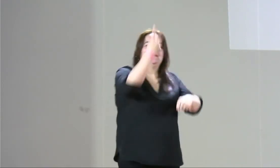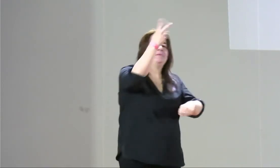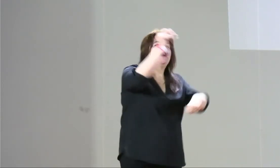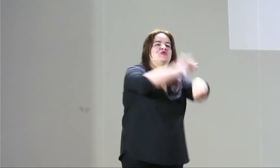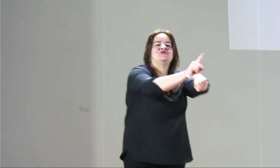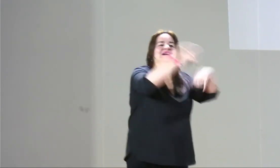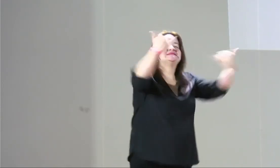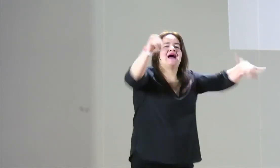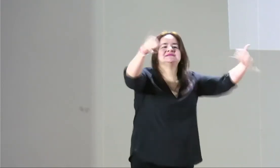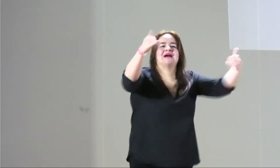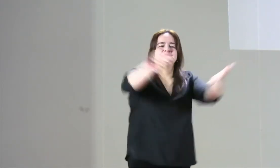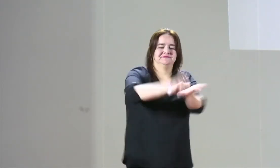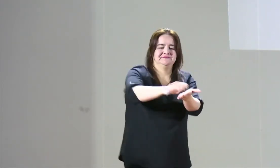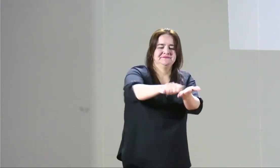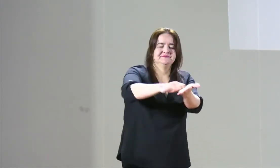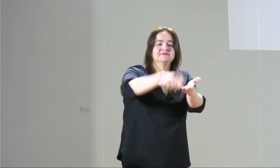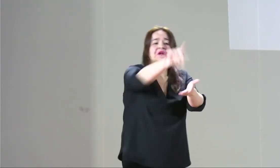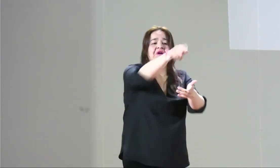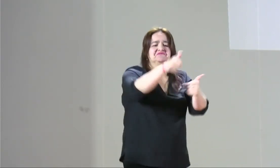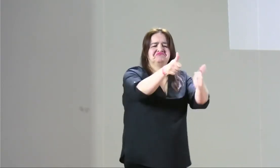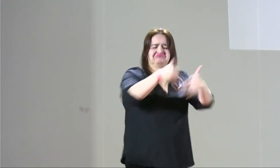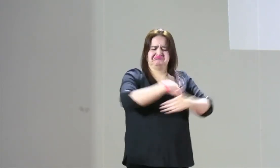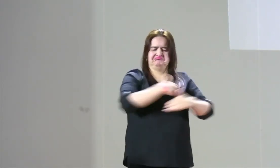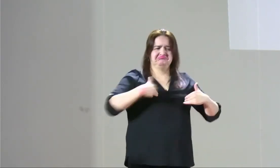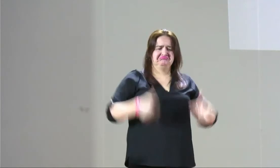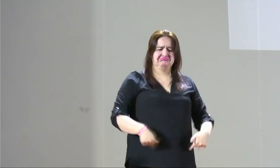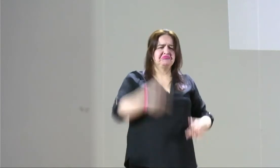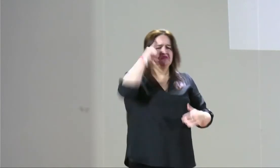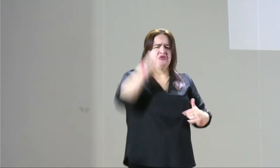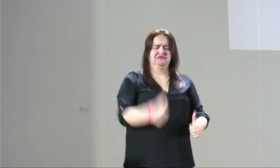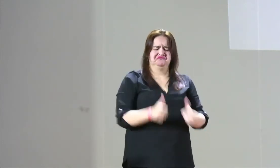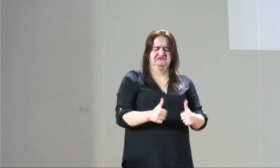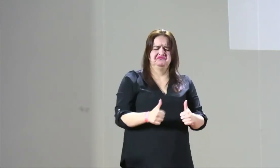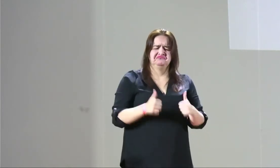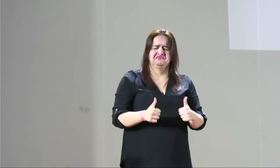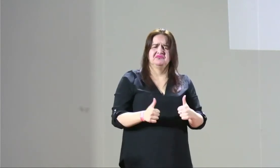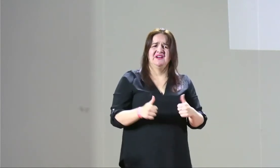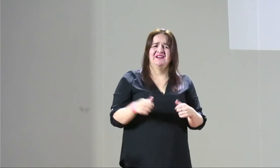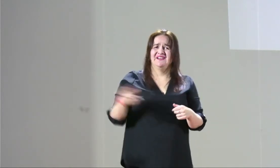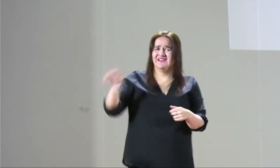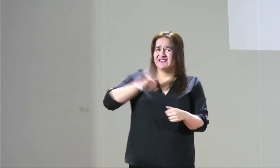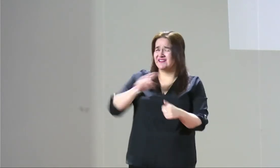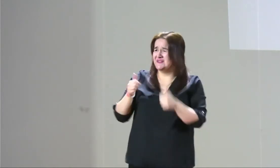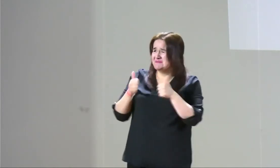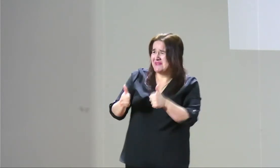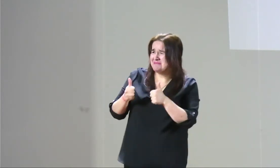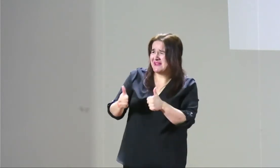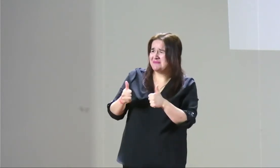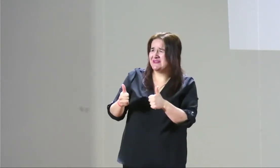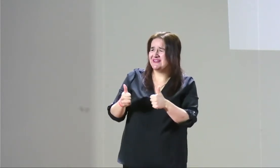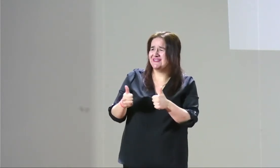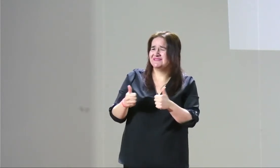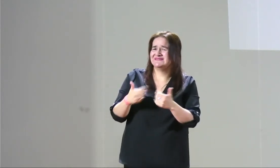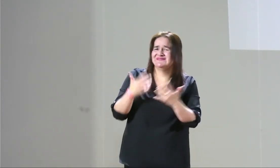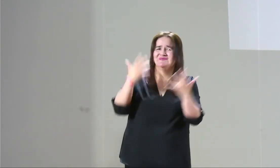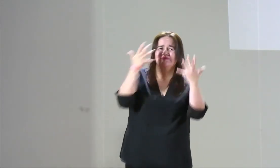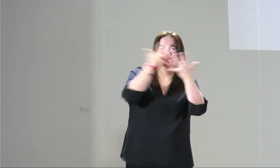Entonces el médico ya después le dice, qué pena, ya se acabaron sus 20 minutos de consulta, entonces tiene que ser de manera simultánea, entonces uno